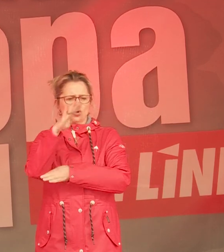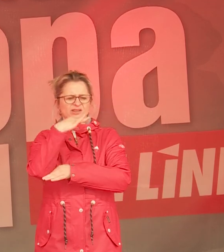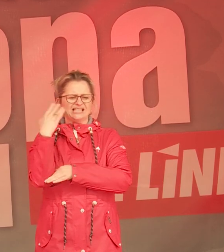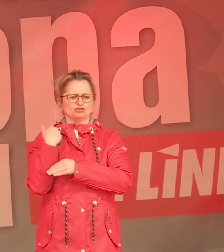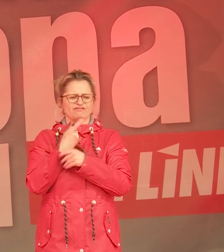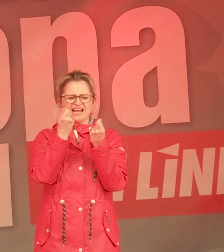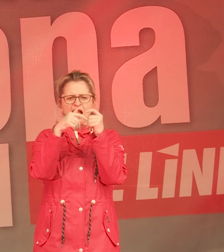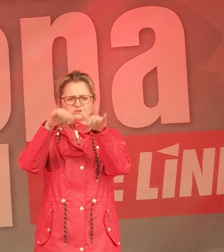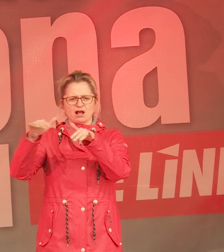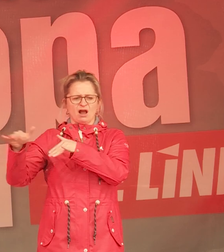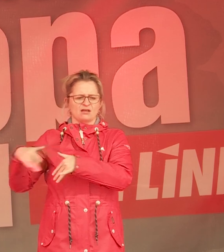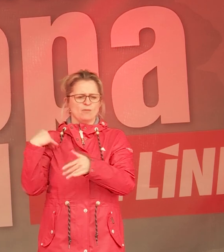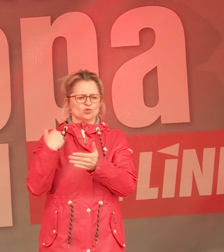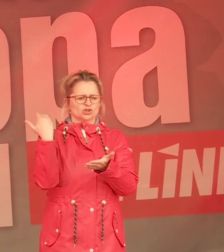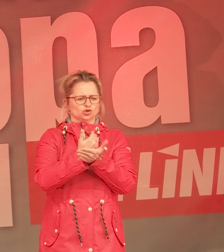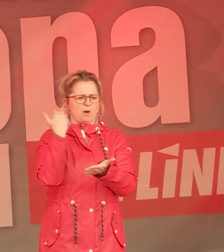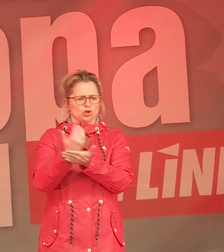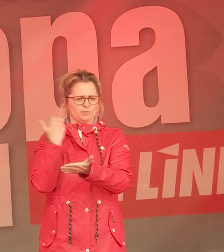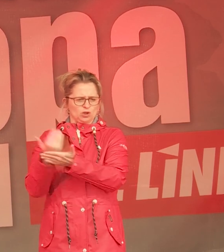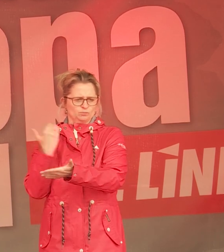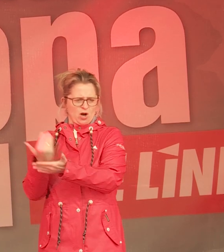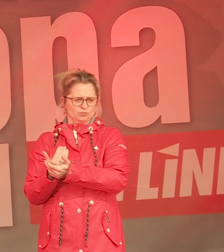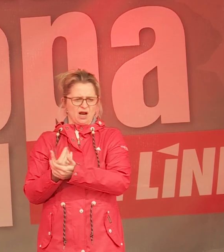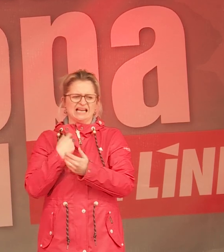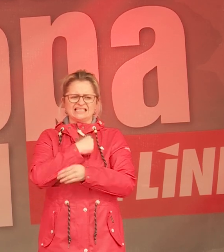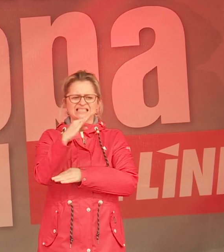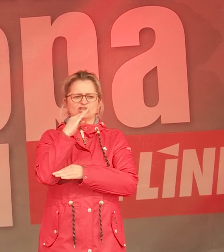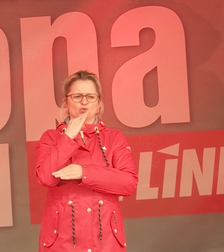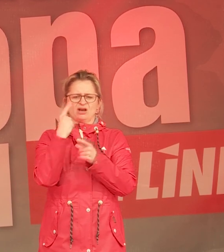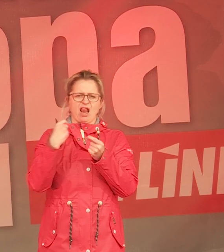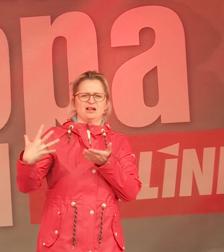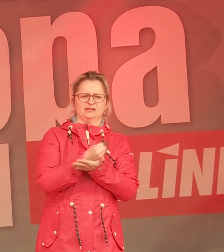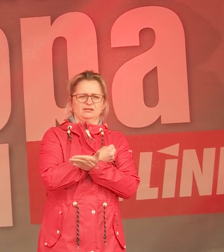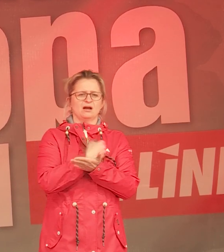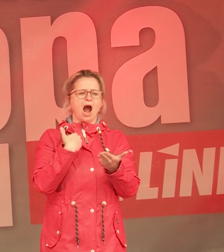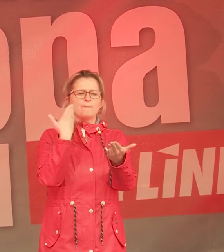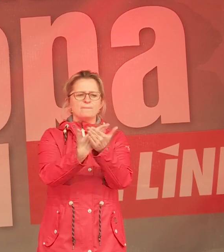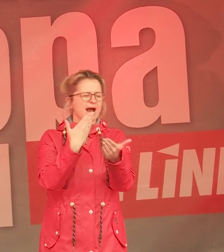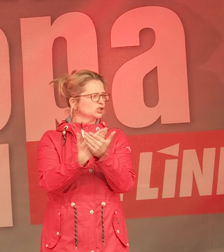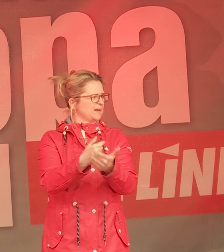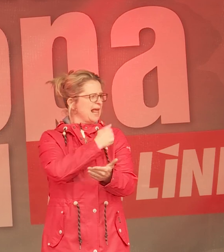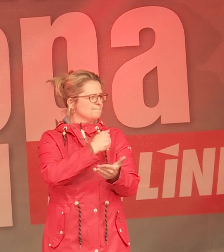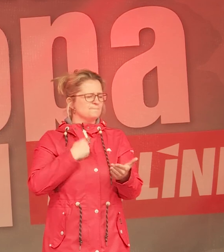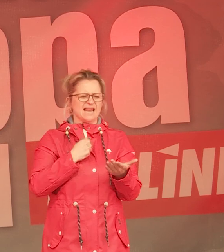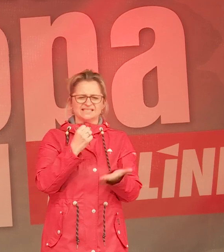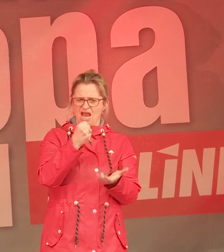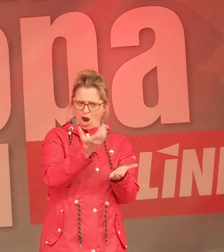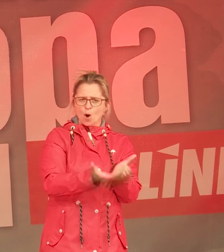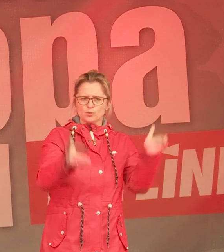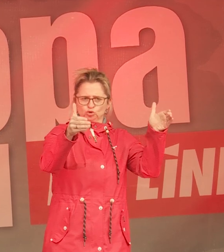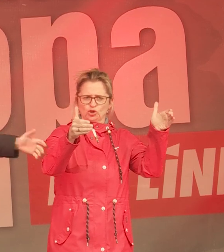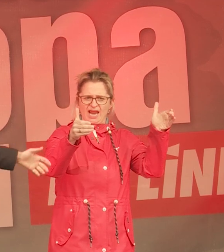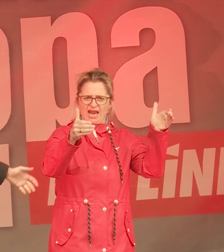Geld, da müssen wir sparen, wir werden angeblich nicht genug Geld einnehmen. Aber wenn es um das Militärbudget geht,